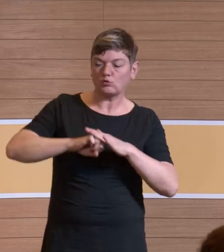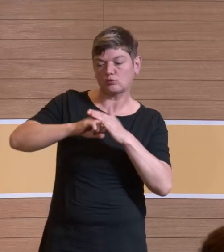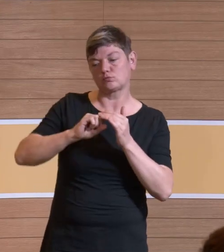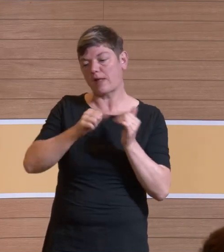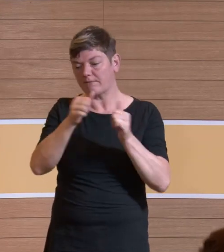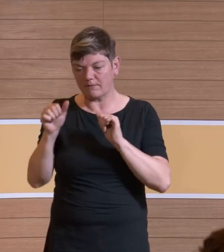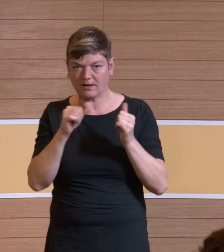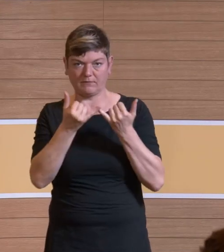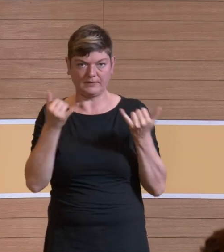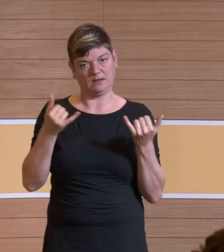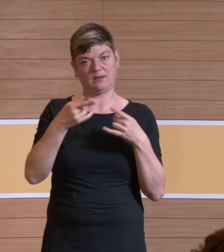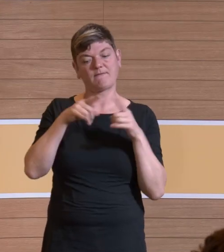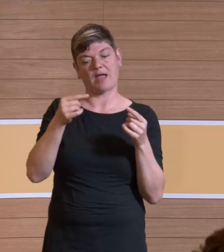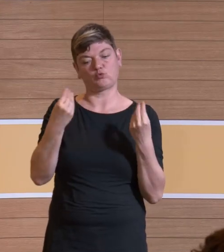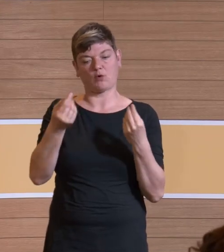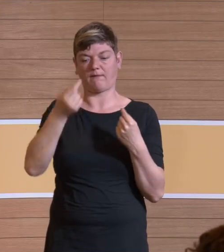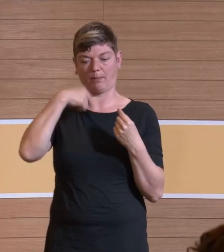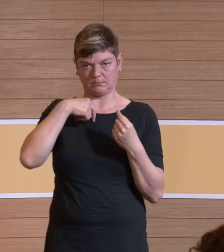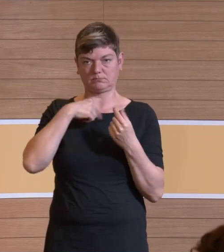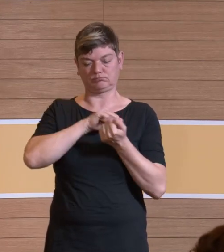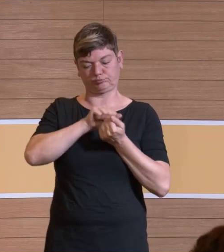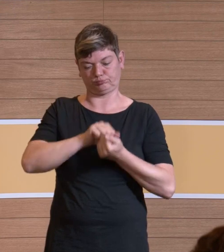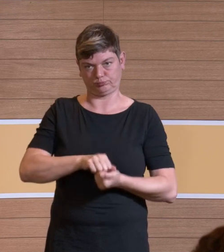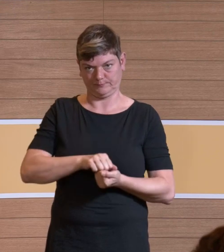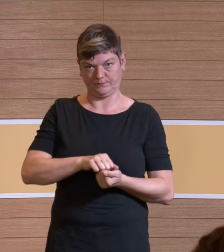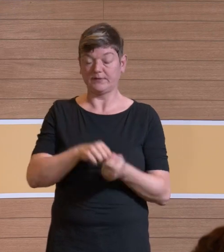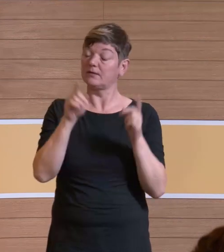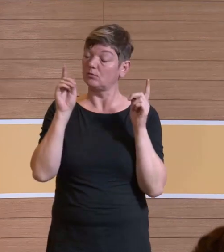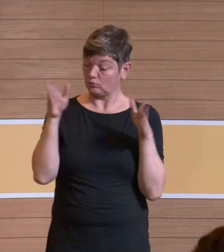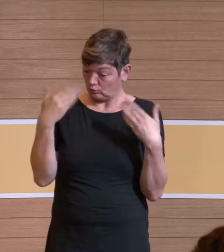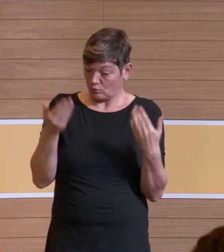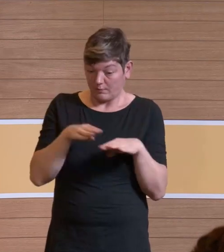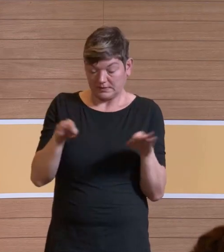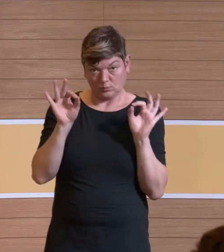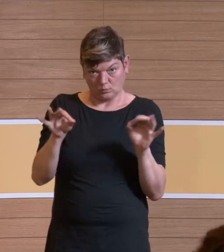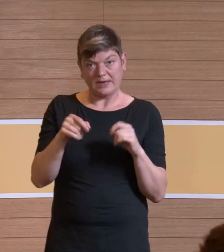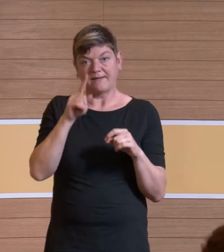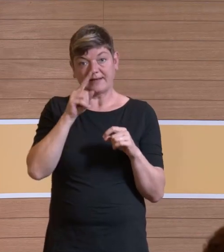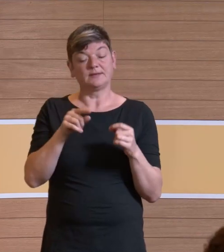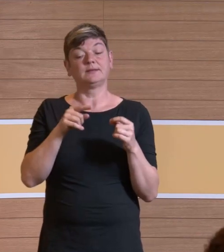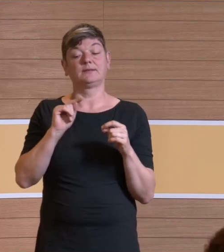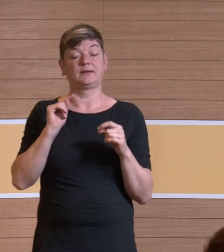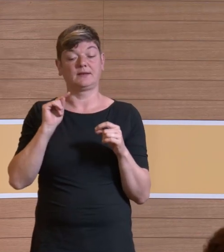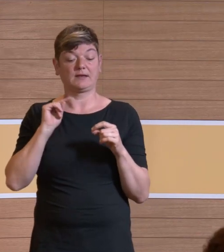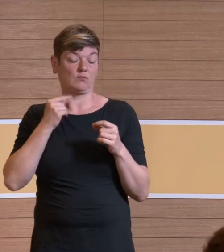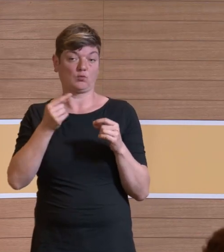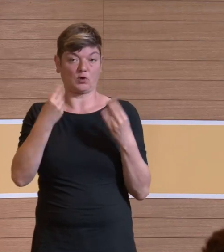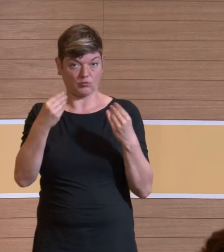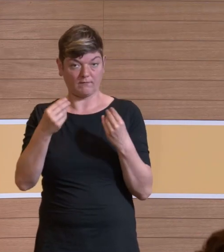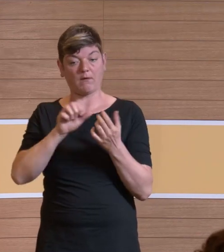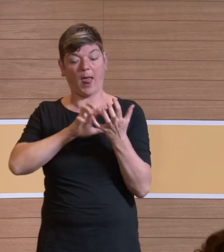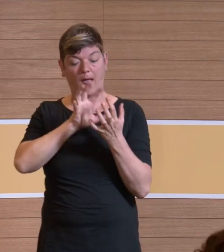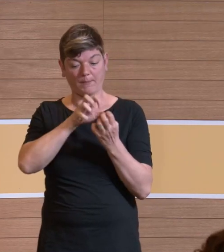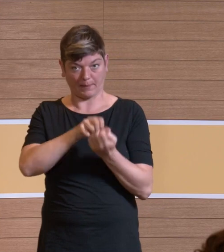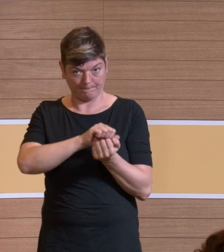eliminieren. An sich ein tolles Prinzip. Wenn er das einmal phagozytiert hat, das Tierchen, den